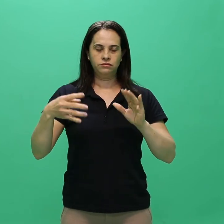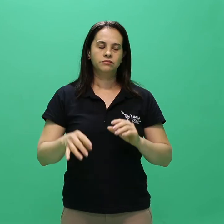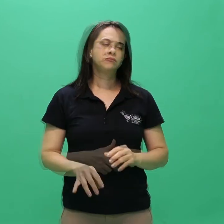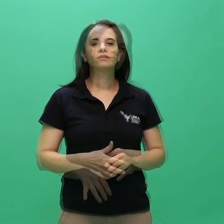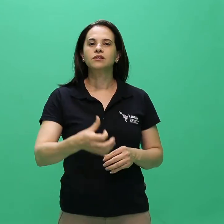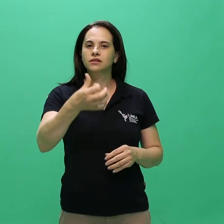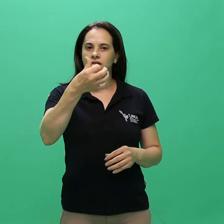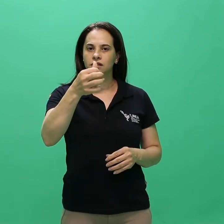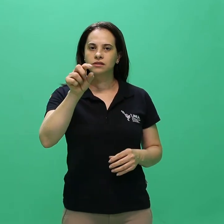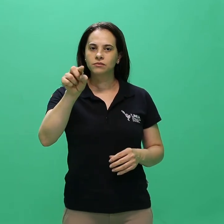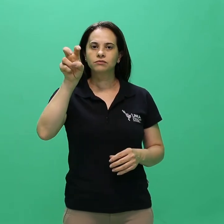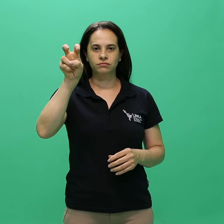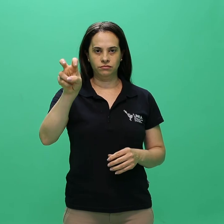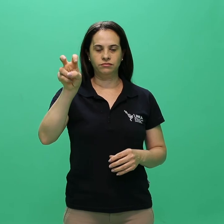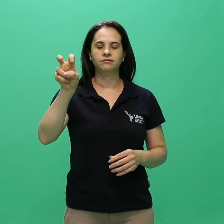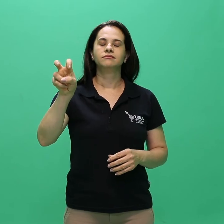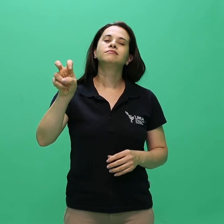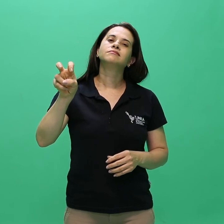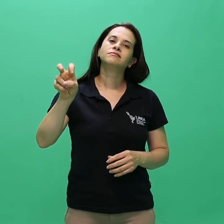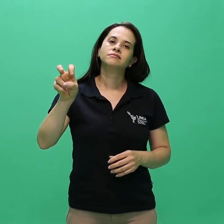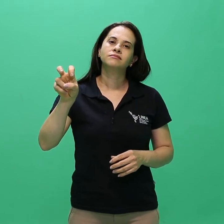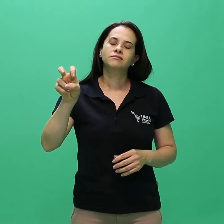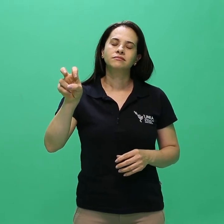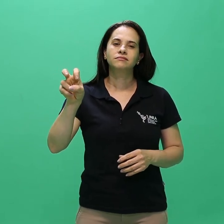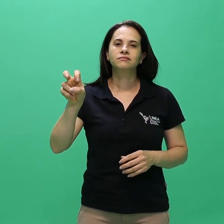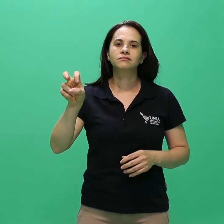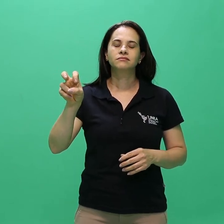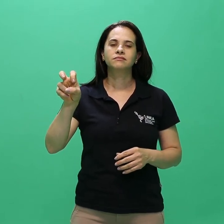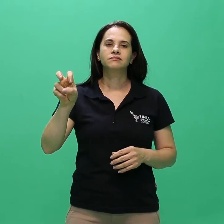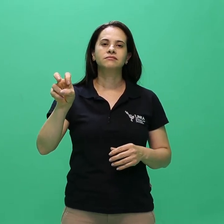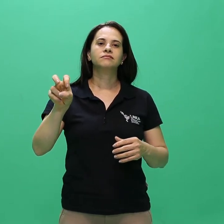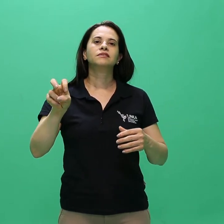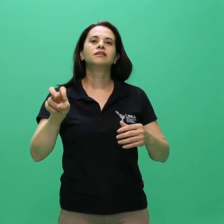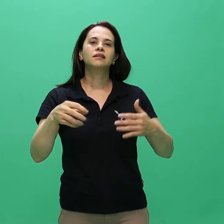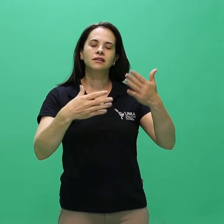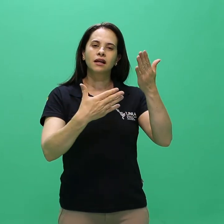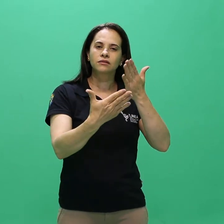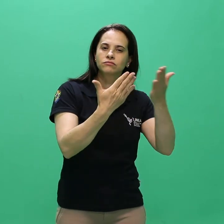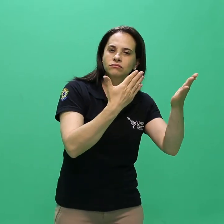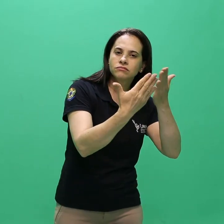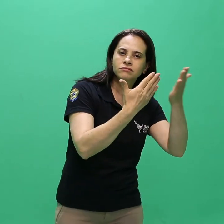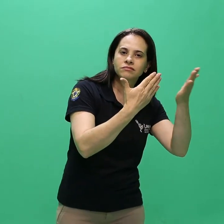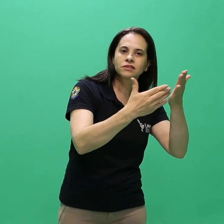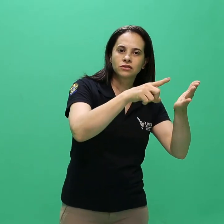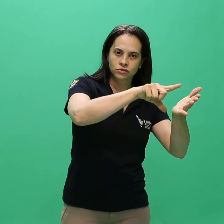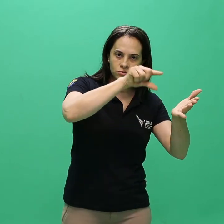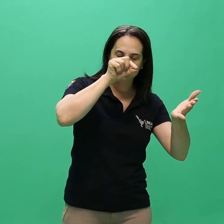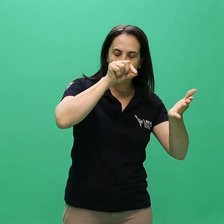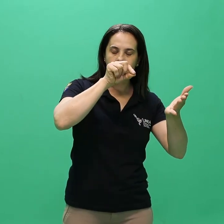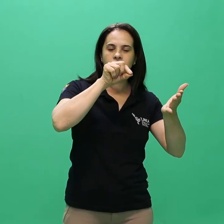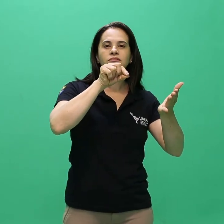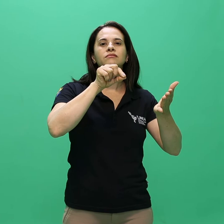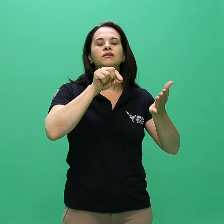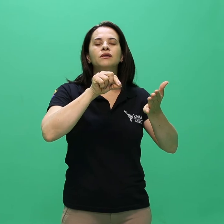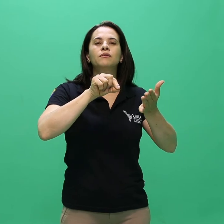6.5.1. avaliações adotadas para a seleção de aproveitamento de diploma.